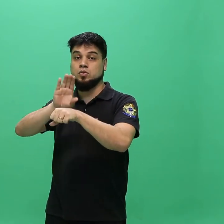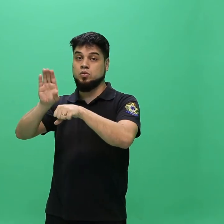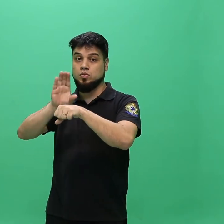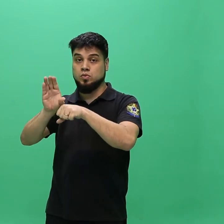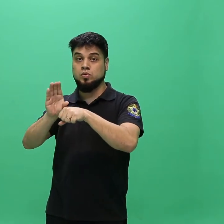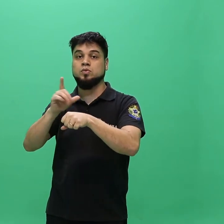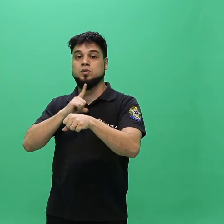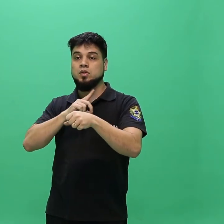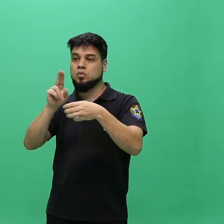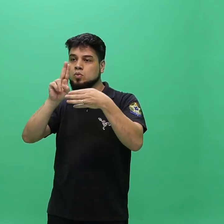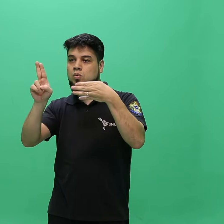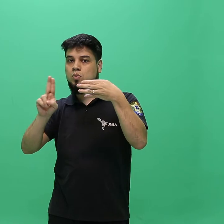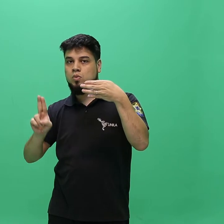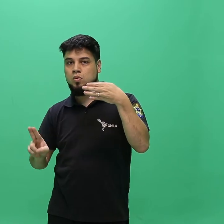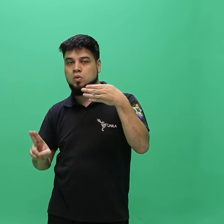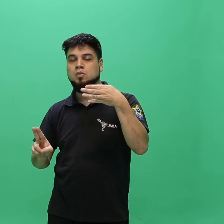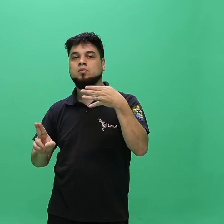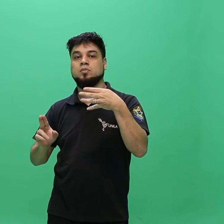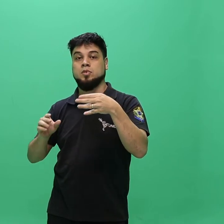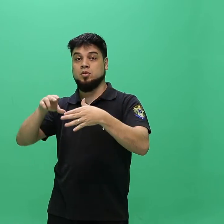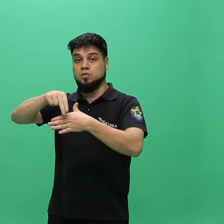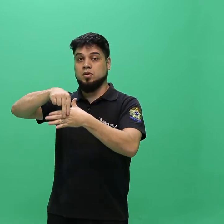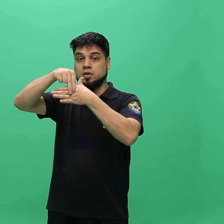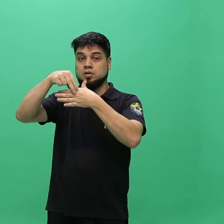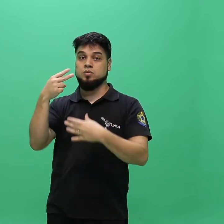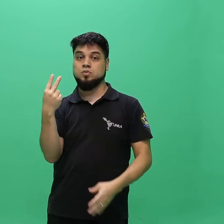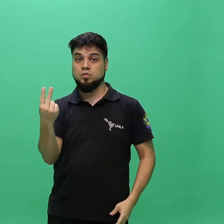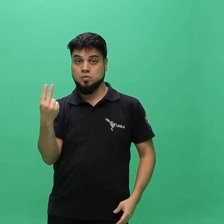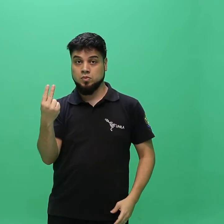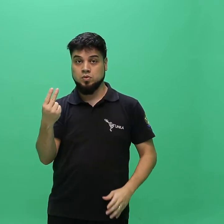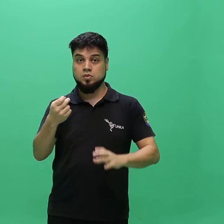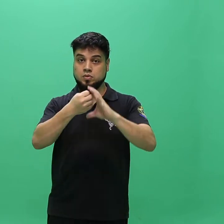elencadas no anexo 2 do presente edital.